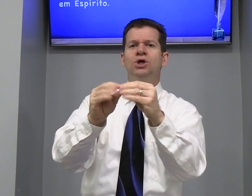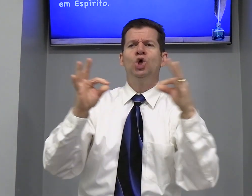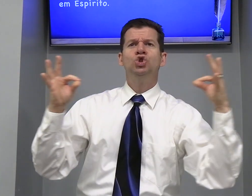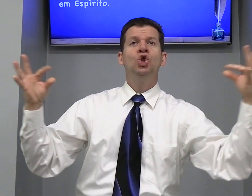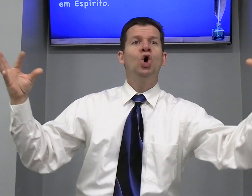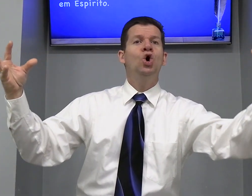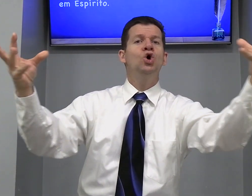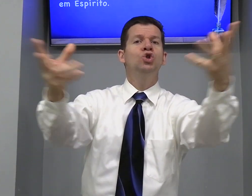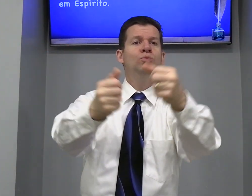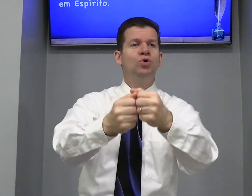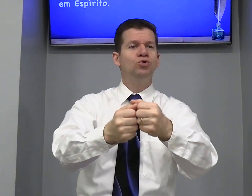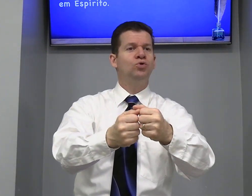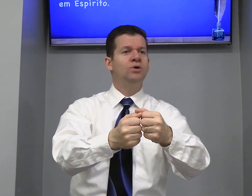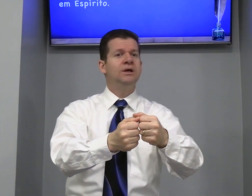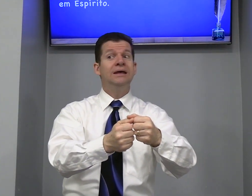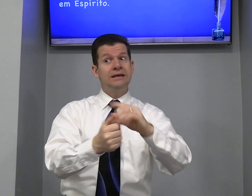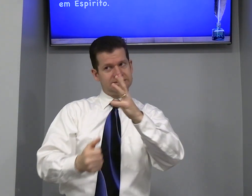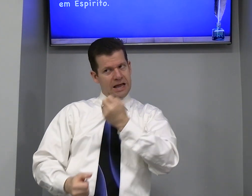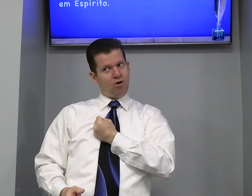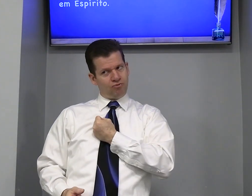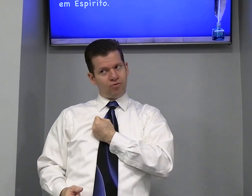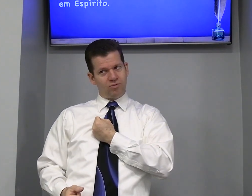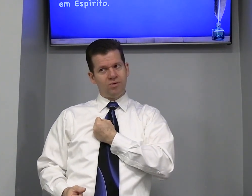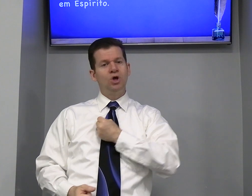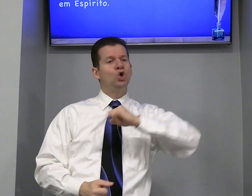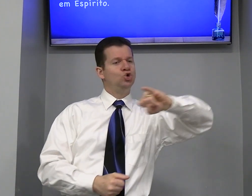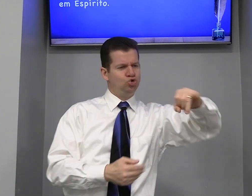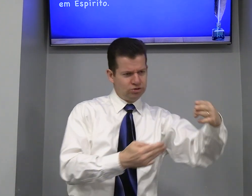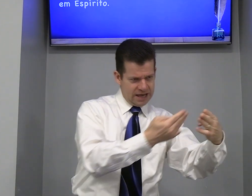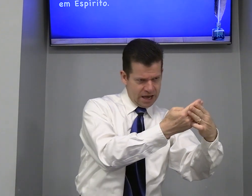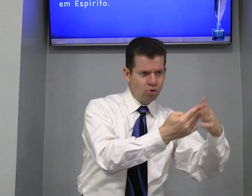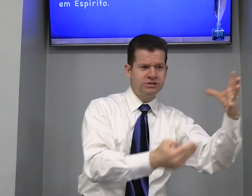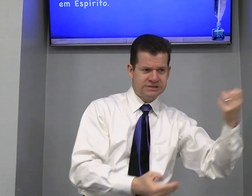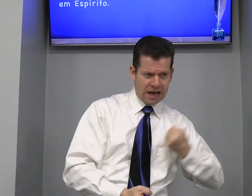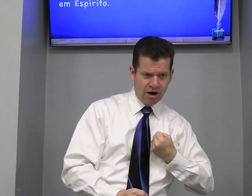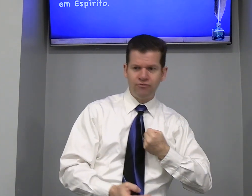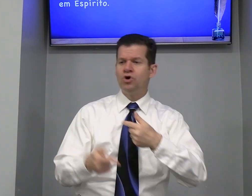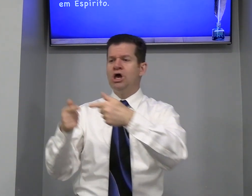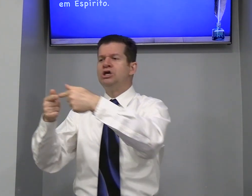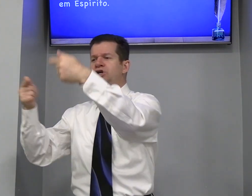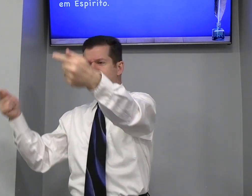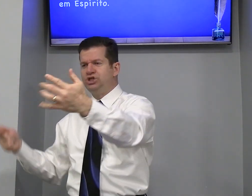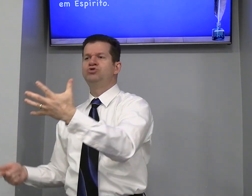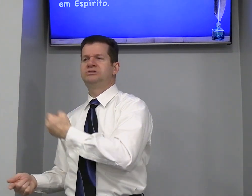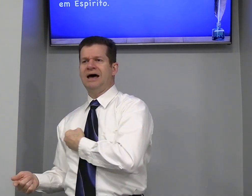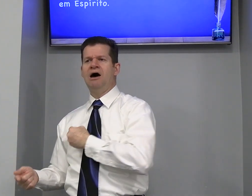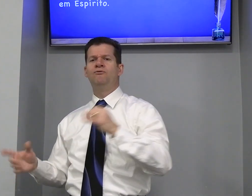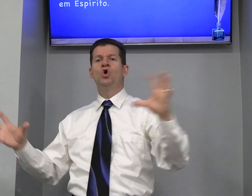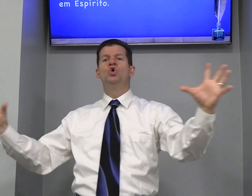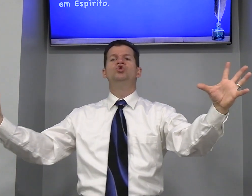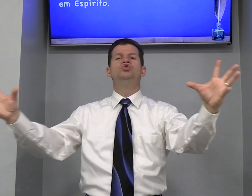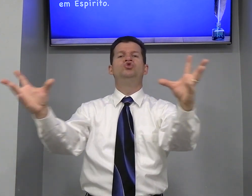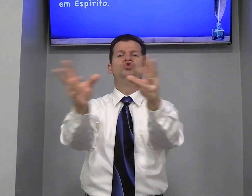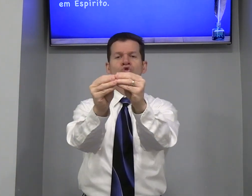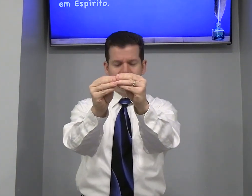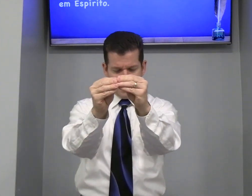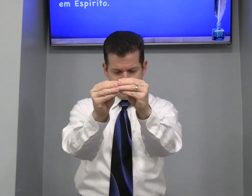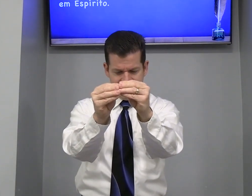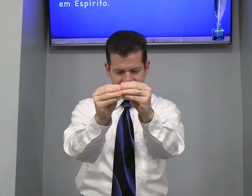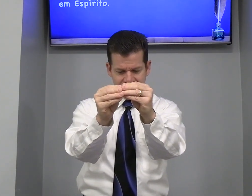Juntamente Todo mundo Salvo Judeu Salvo Gentil Salvo Junta aí